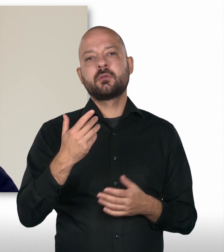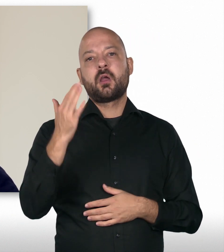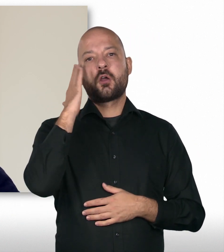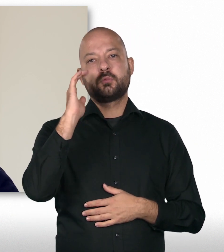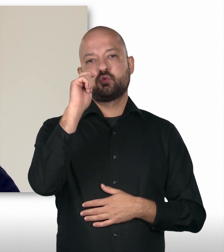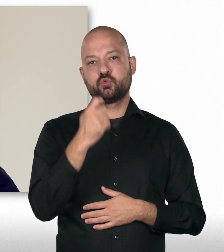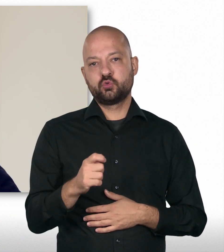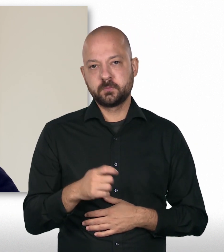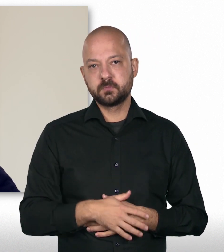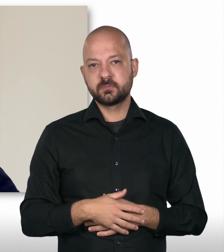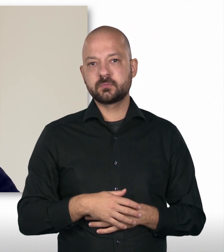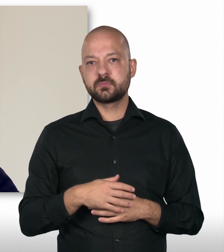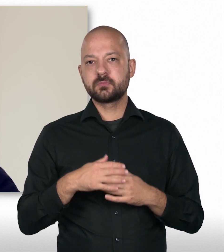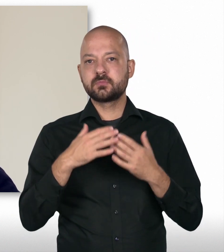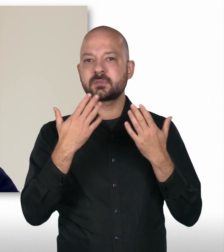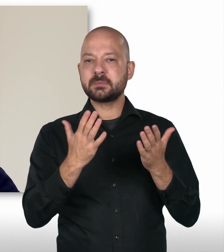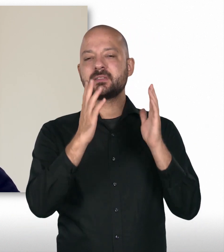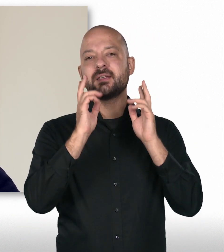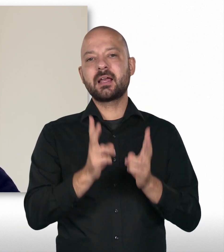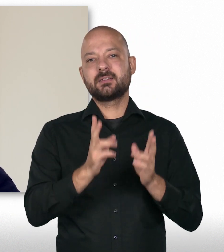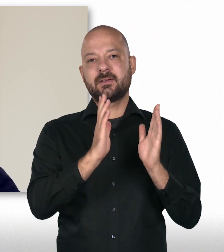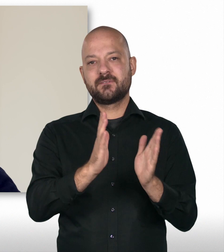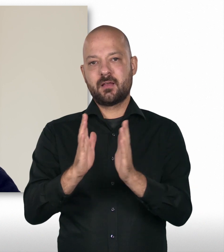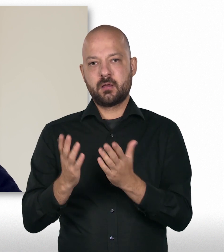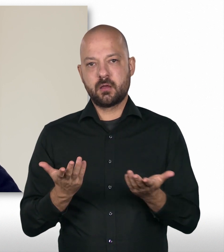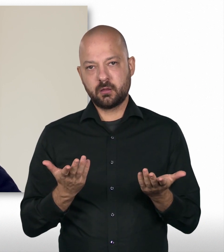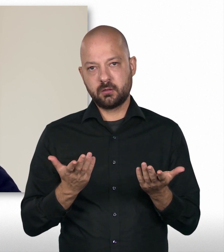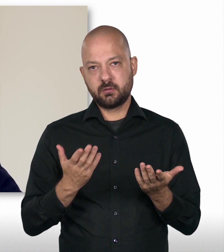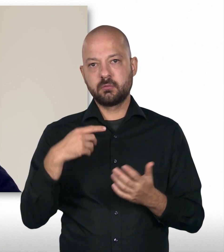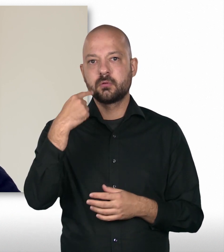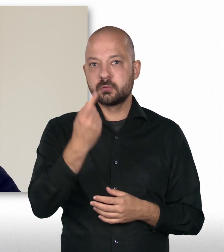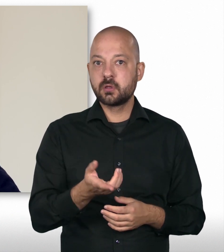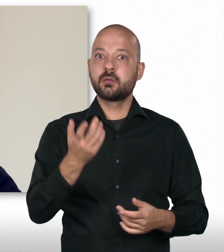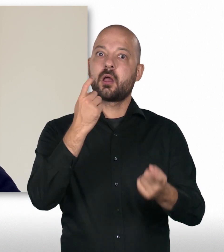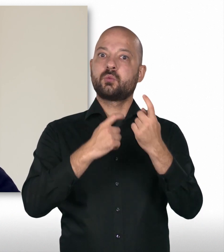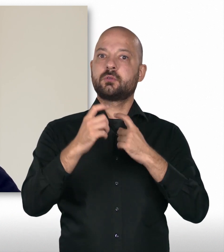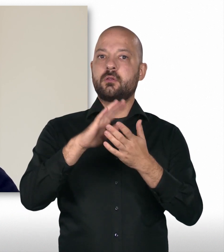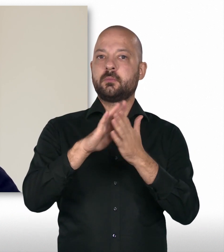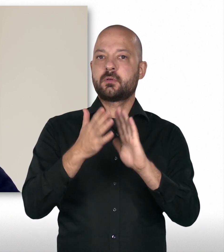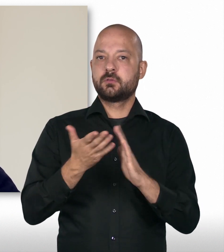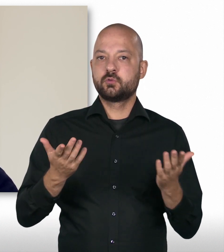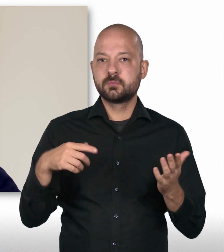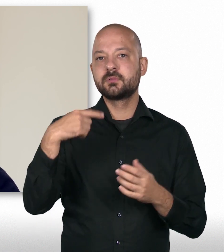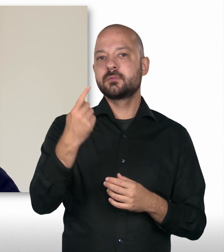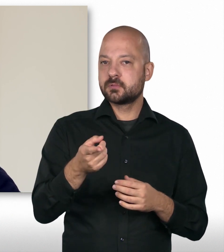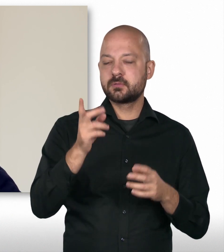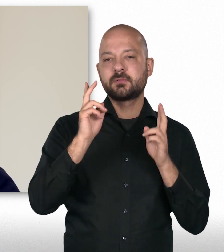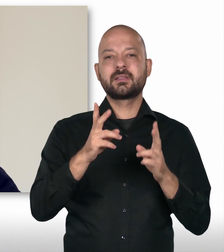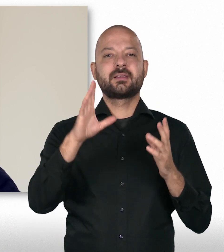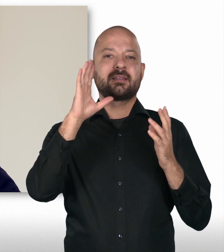Momentan sind wir in einem Hauptstudium, da gibt es hauptsächlich Rechtsfächer. Und danach kommt halt das Auslandspraktikum und dann am Ende nochmal ein